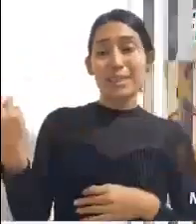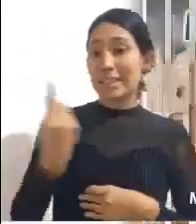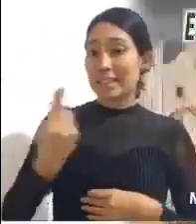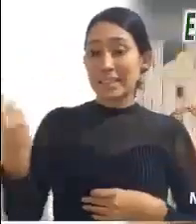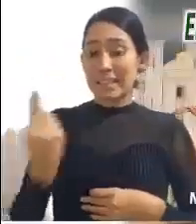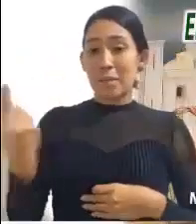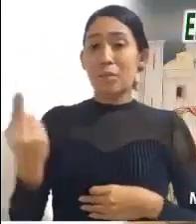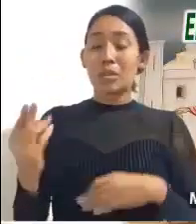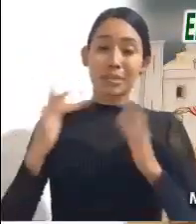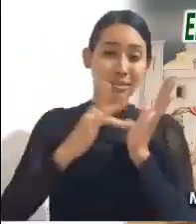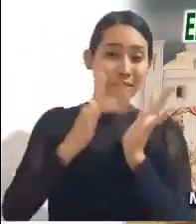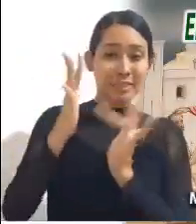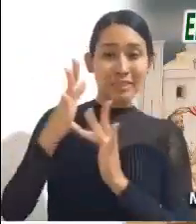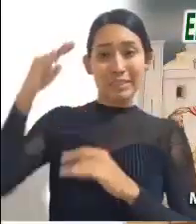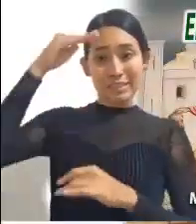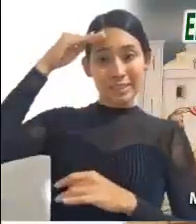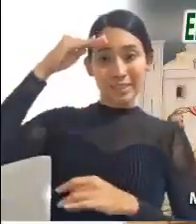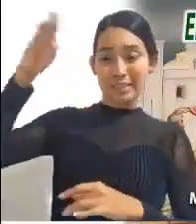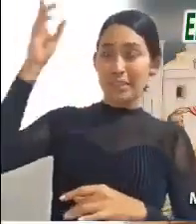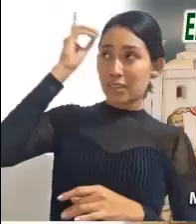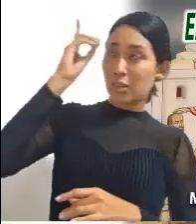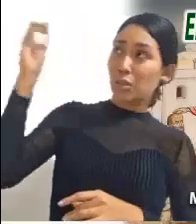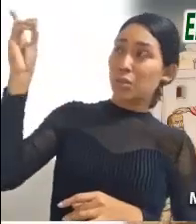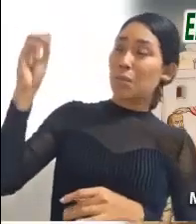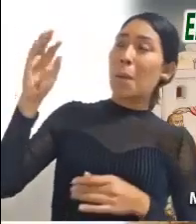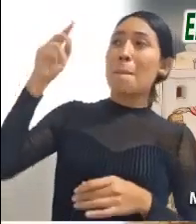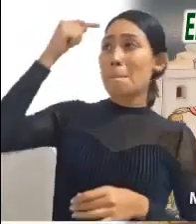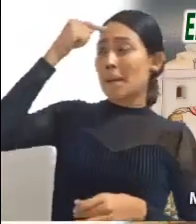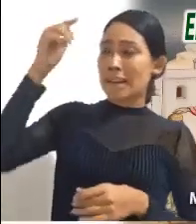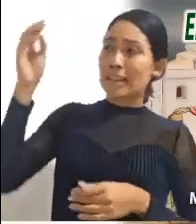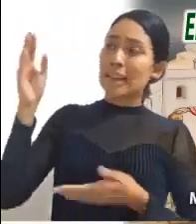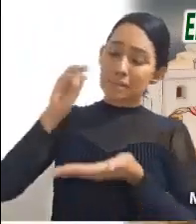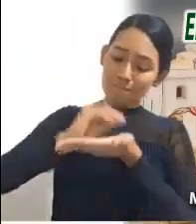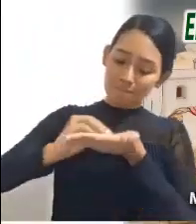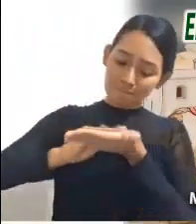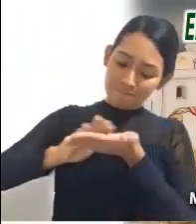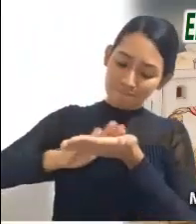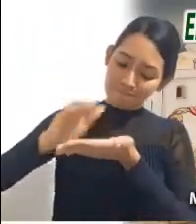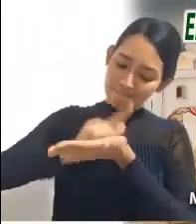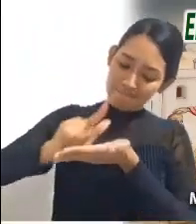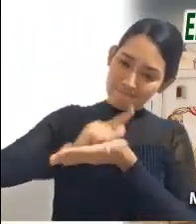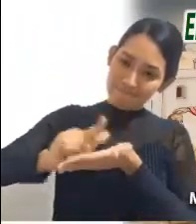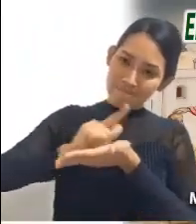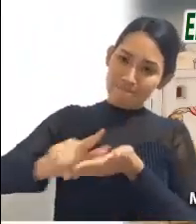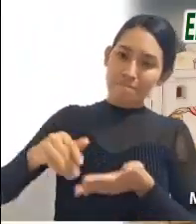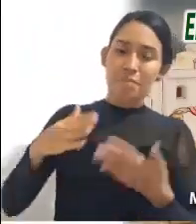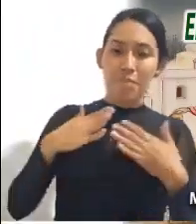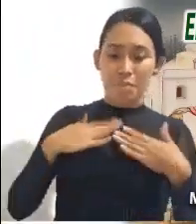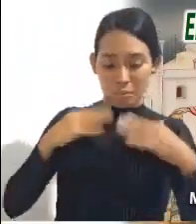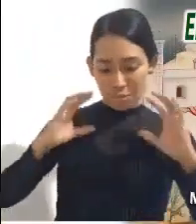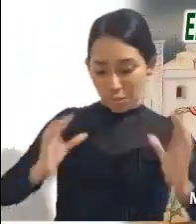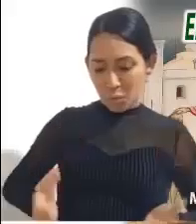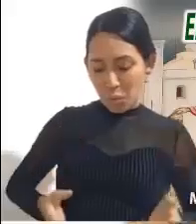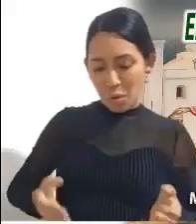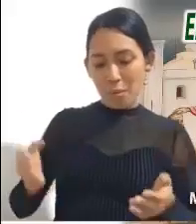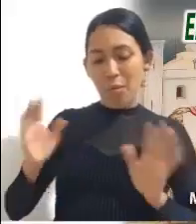poder del Señor para que limpie las lepras que nos han separado de su amor y que nos han